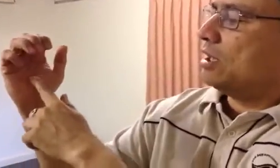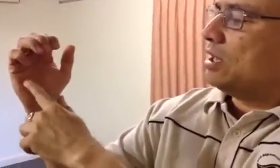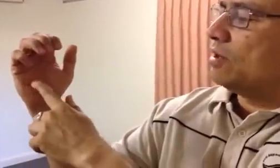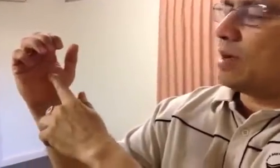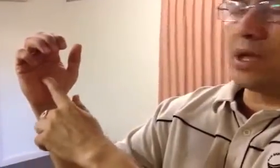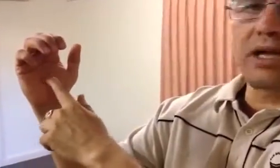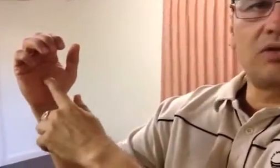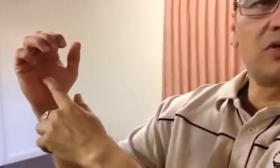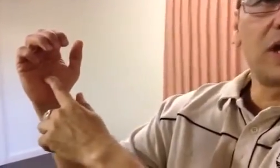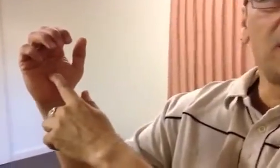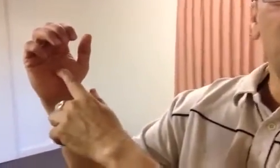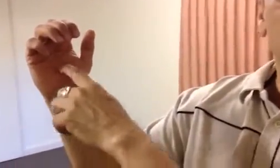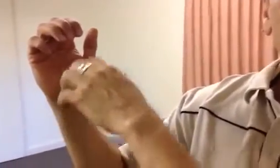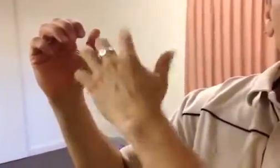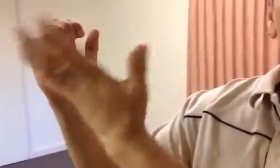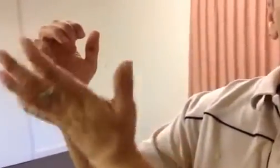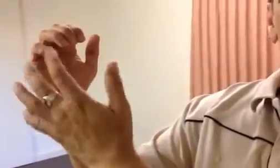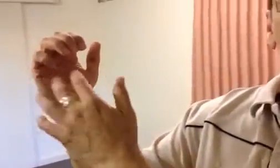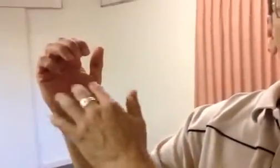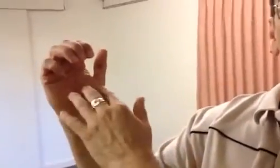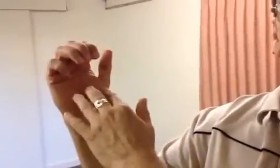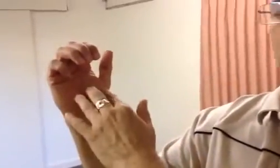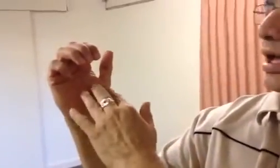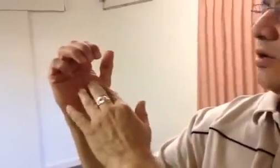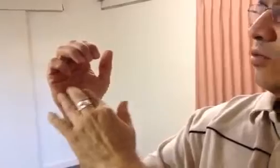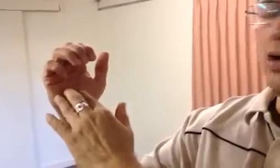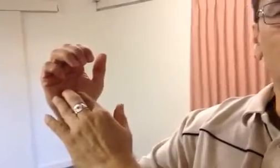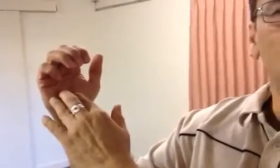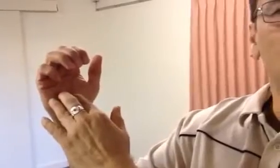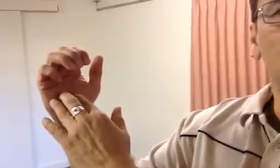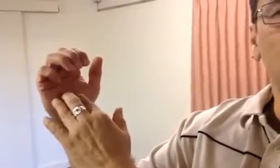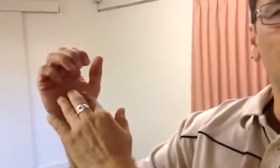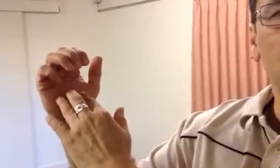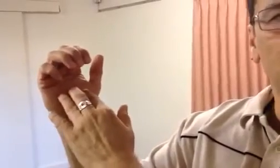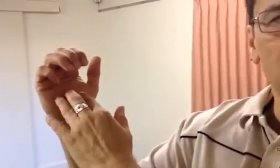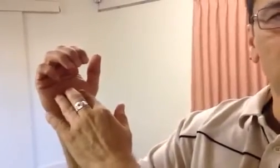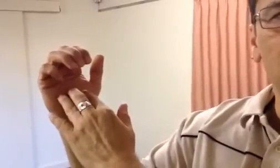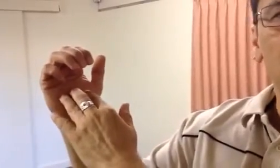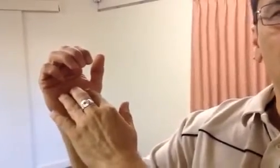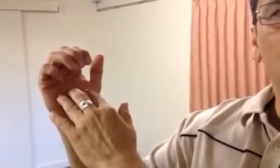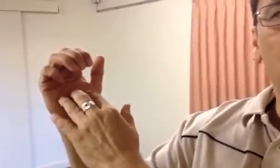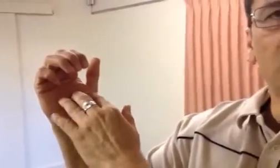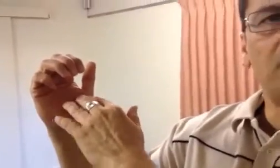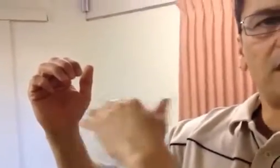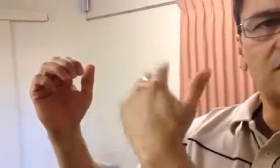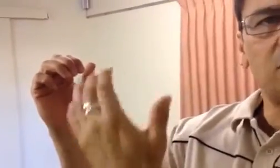लीवर आपका एक्टिवेट हो जाएगा पैंक्रेस से जो भी एंग्जाम में रिलीज होना है वो रिलीज होगा इंसुलीन और आपके डाजेशन में